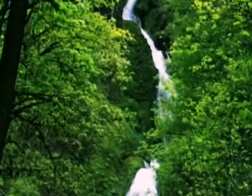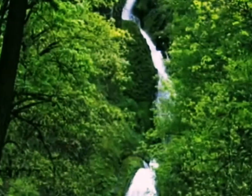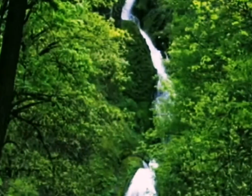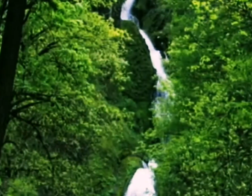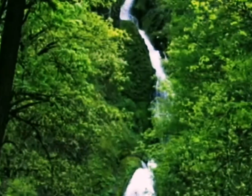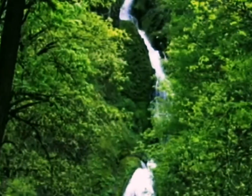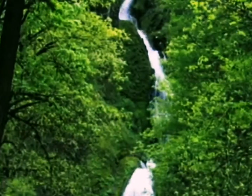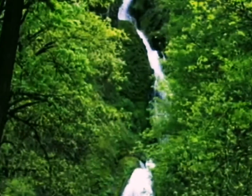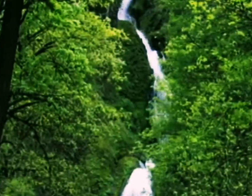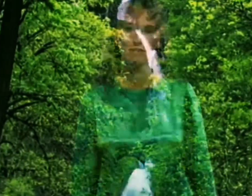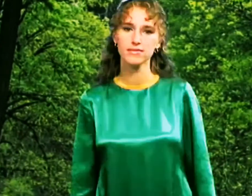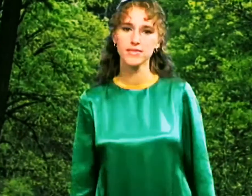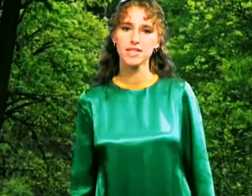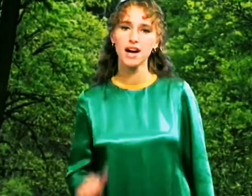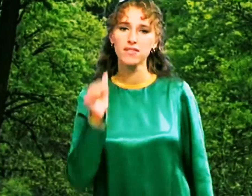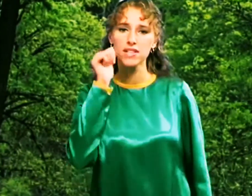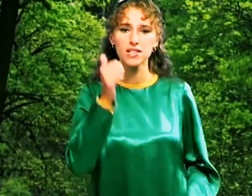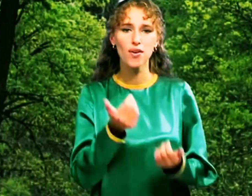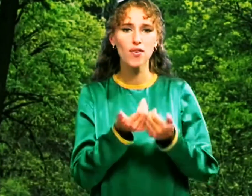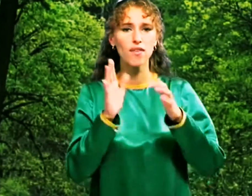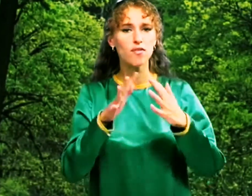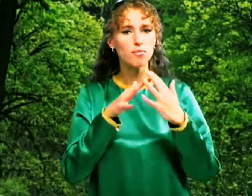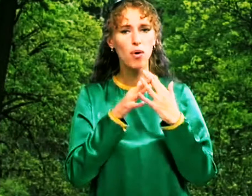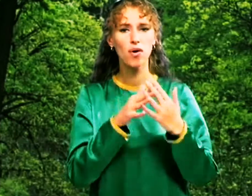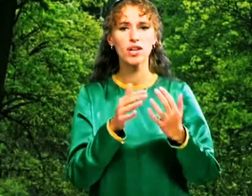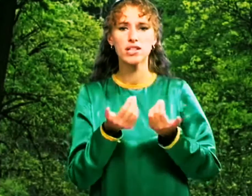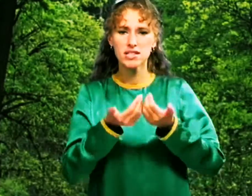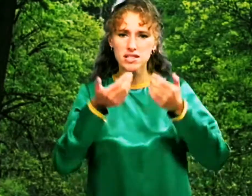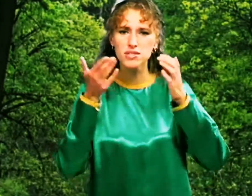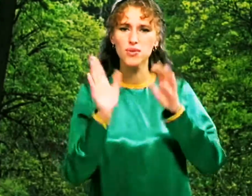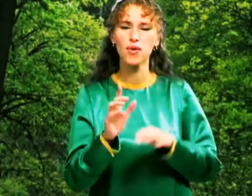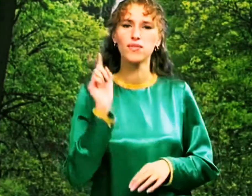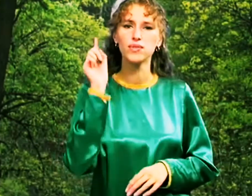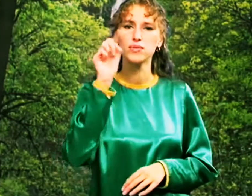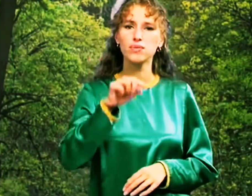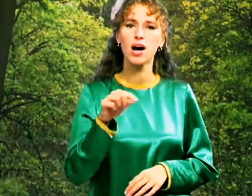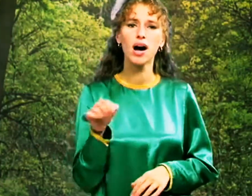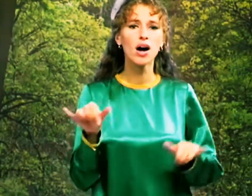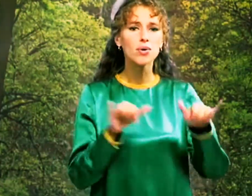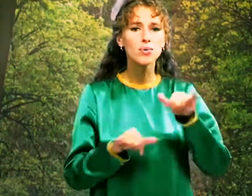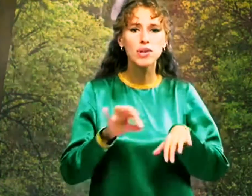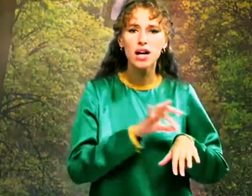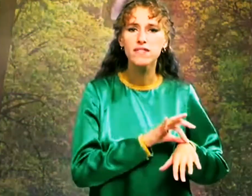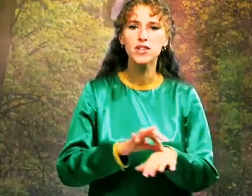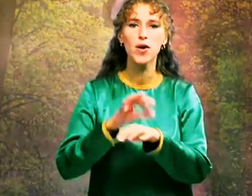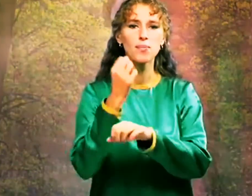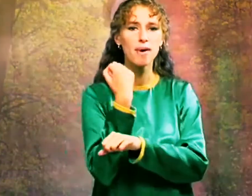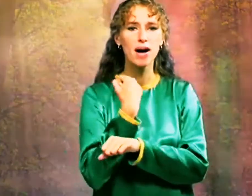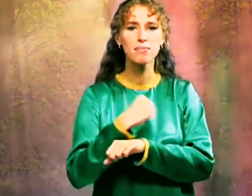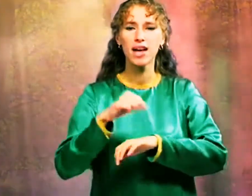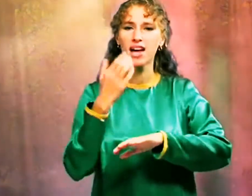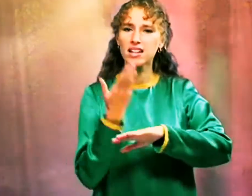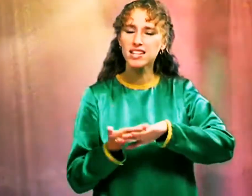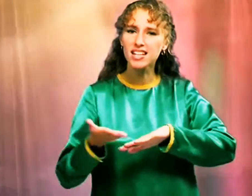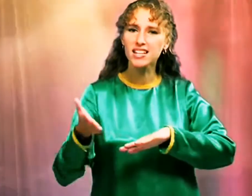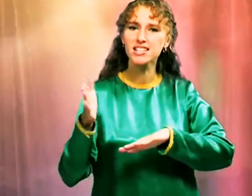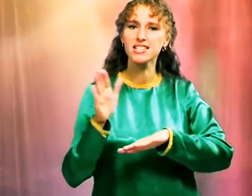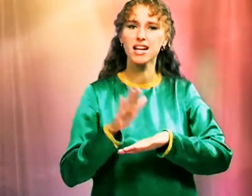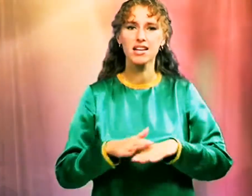А завтра снова в бой, снова туда Куда ведет побед, тернистая